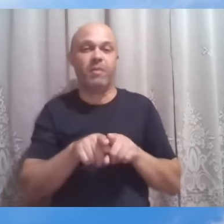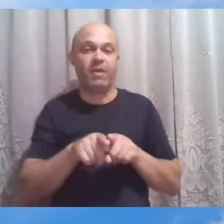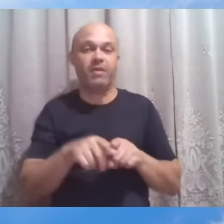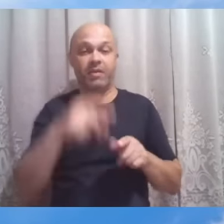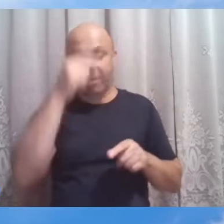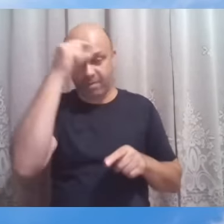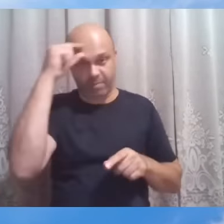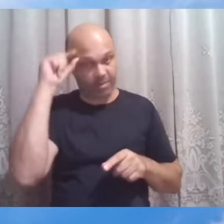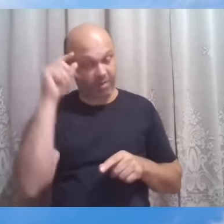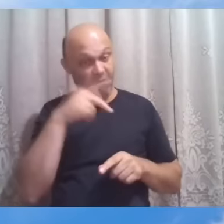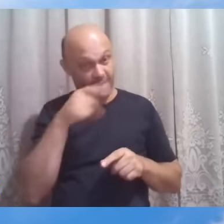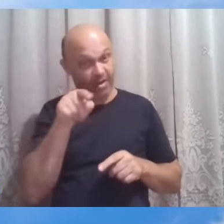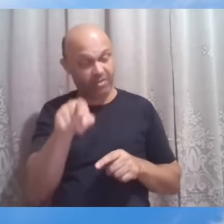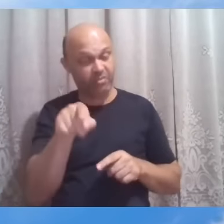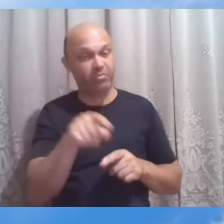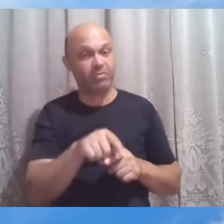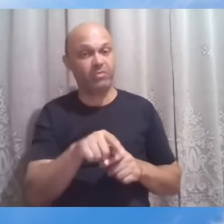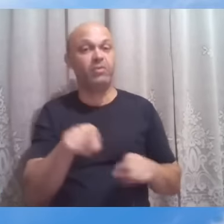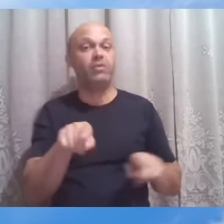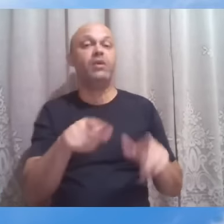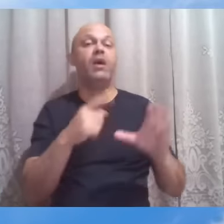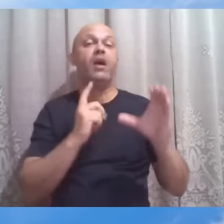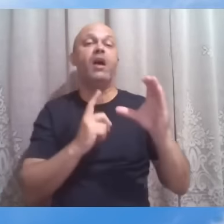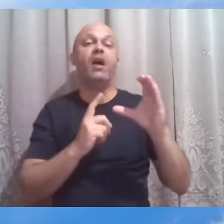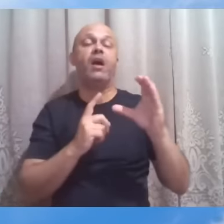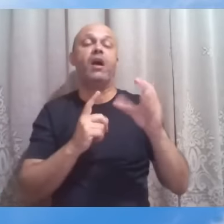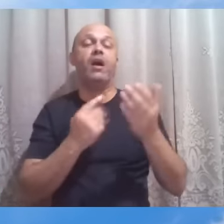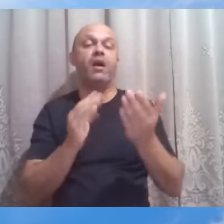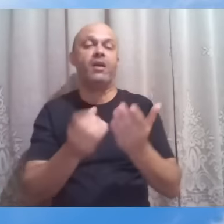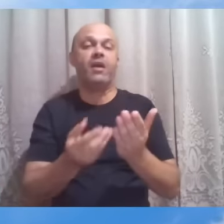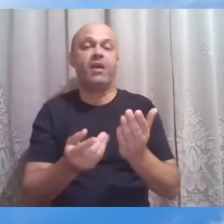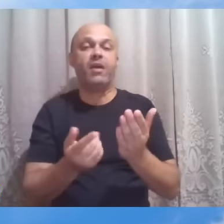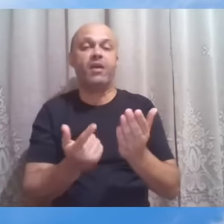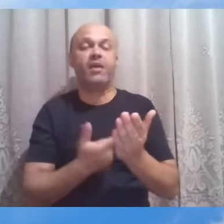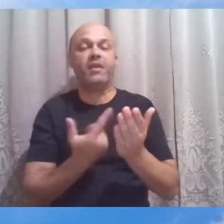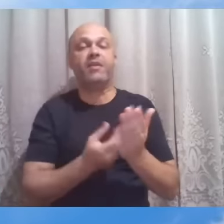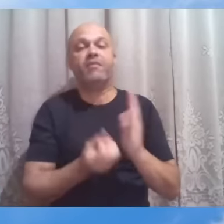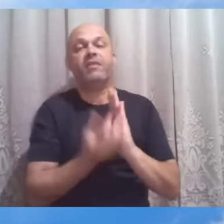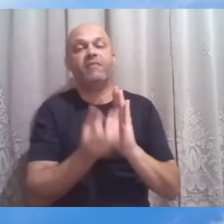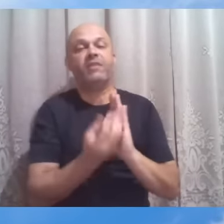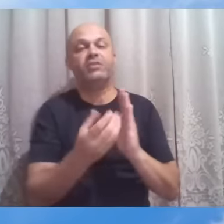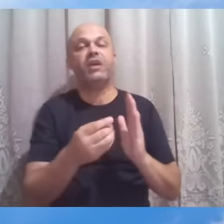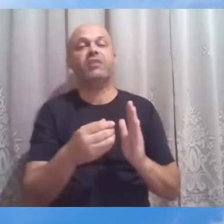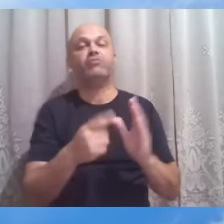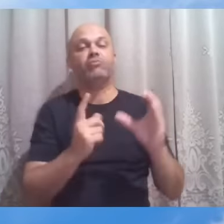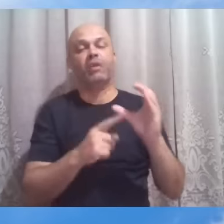capítulo 15 do evangelho de Mateus, também no capítulo 7 do evangelho de Marcos.